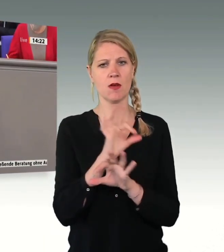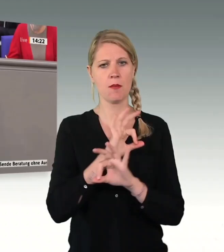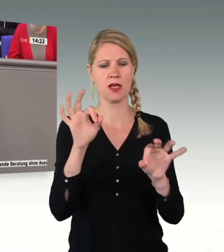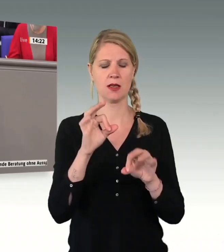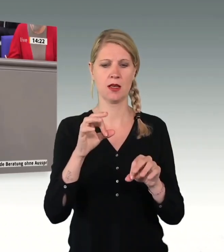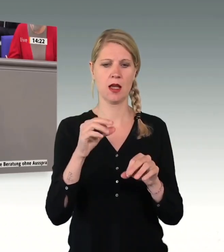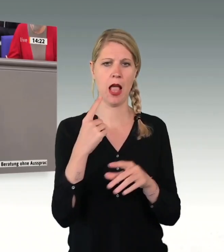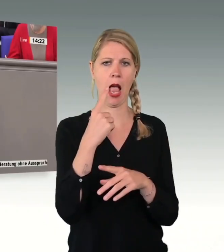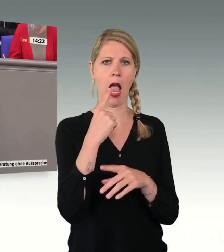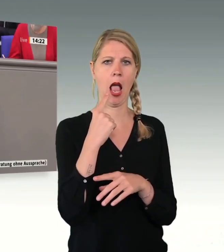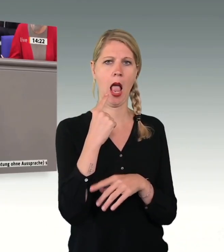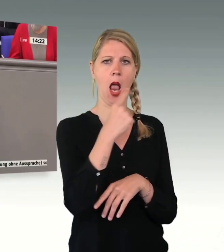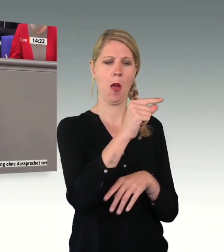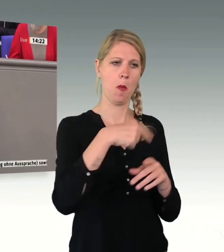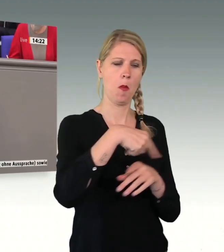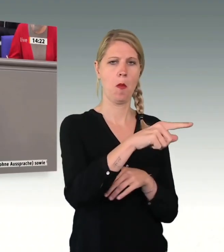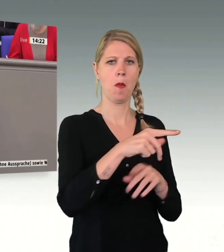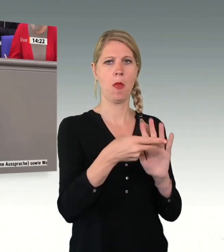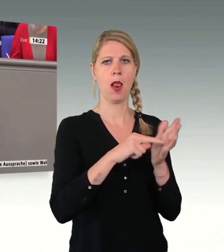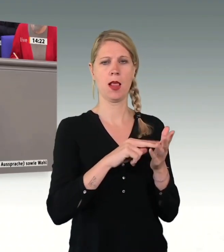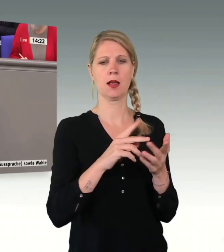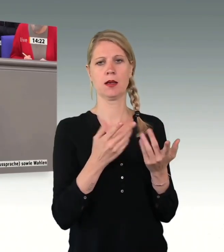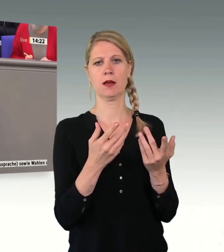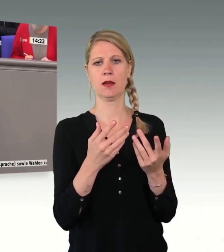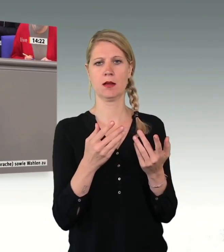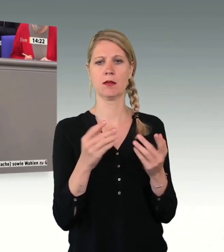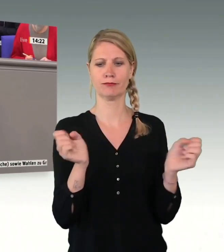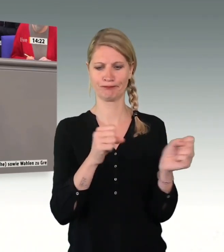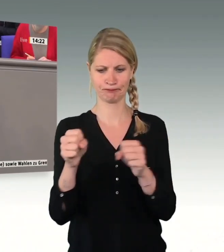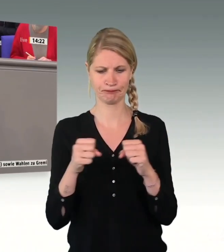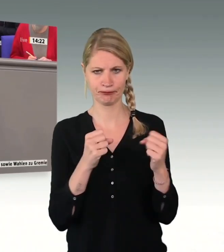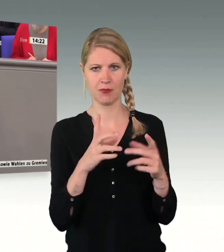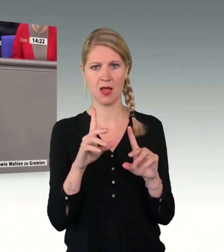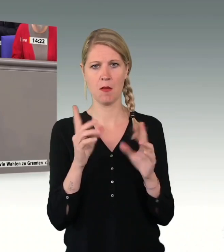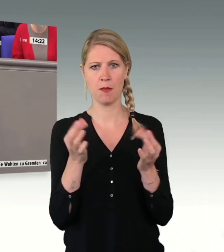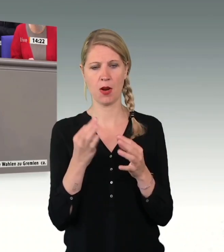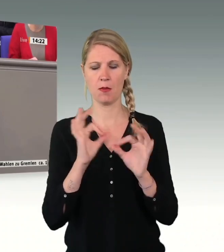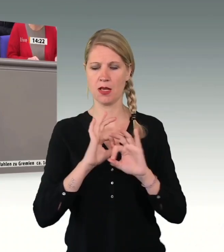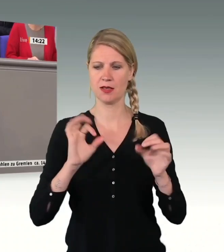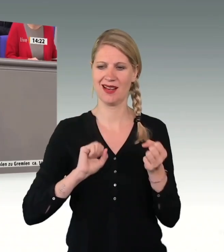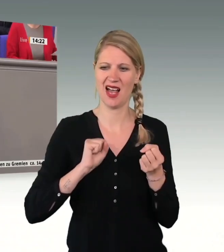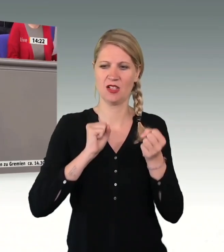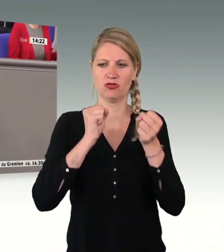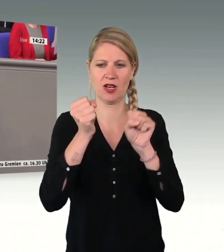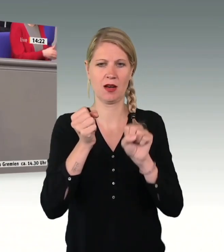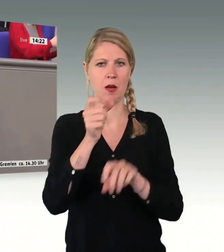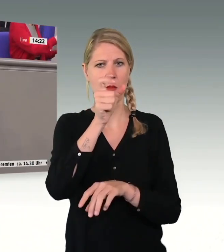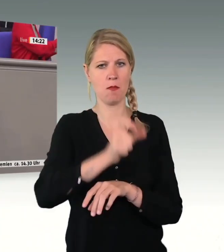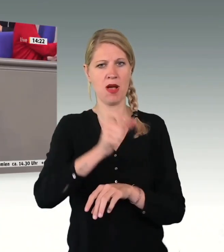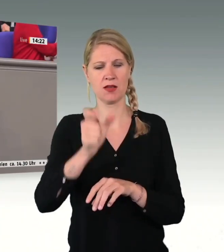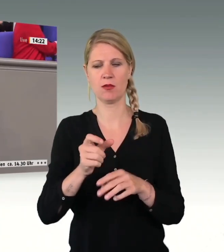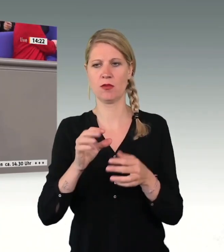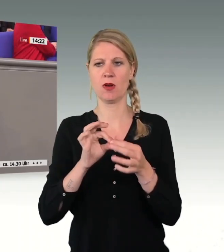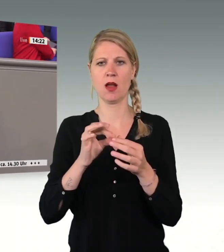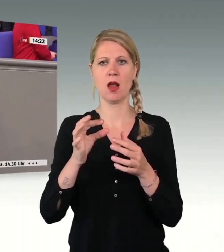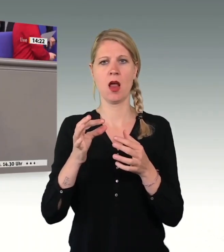ausgesprochen. Gut, so sage ich. Zudem pochen sie auf gemeinsame Anstrengungen bei der Rückführung von Personen, unter anderem aus dem islamistischen